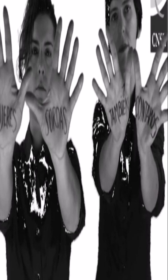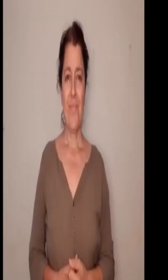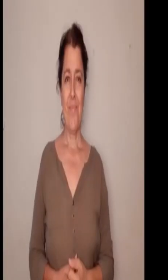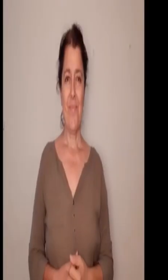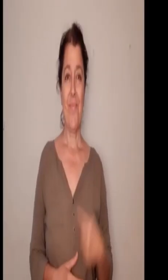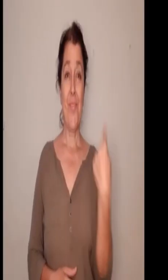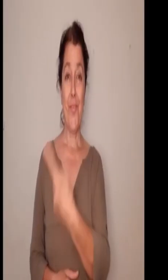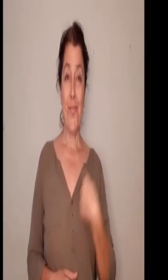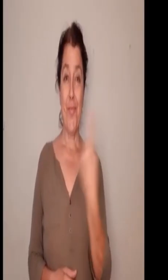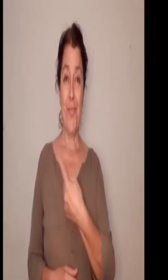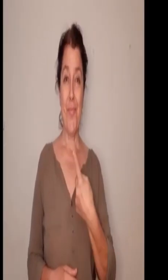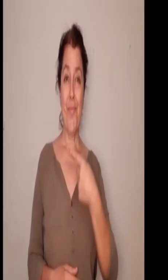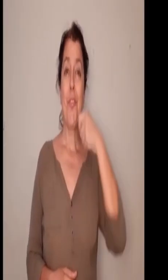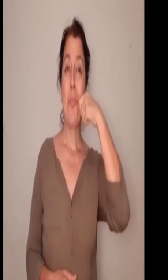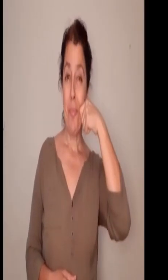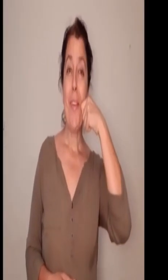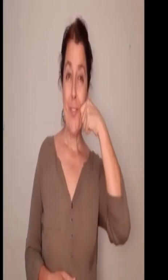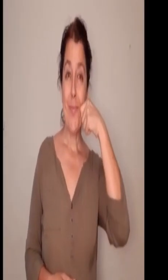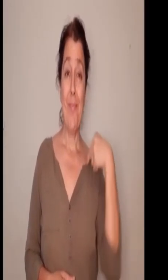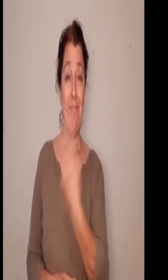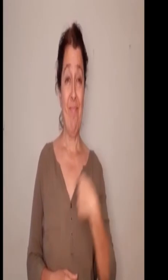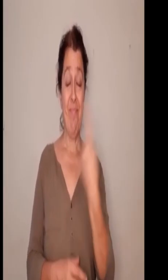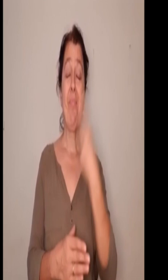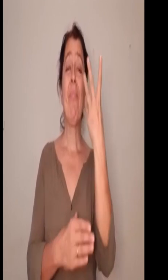contra el viento ¡Oh, oh, oh!